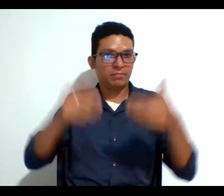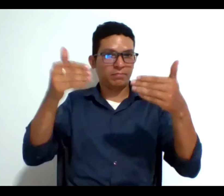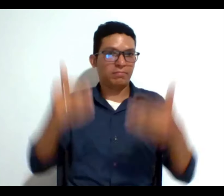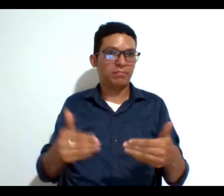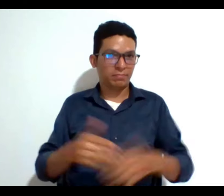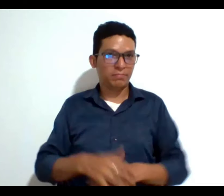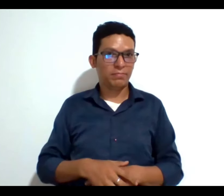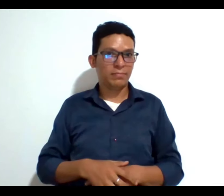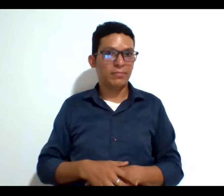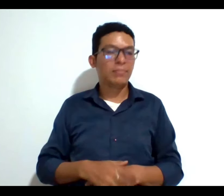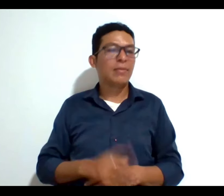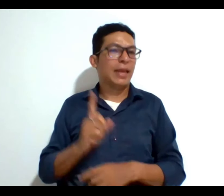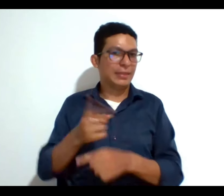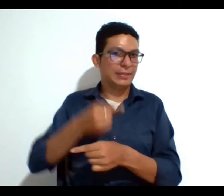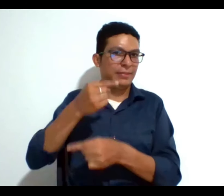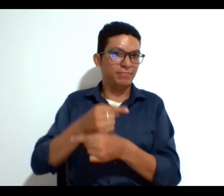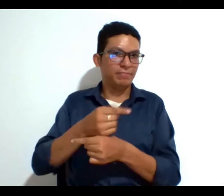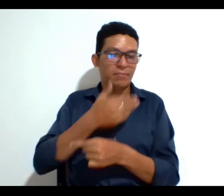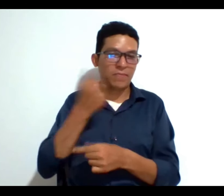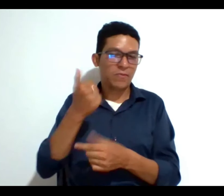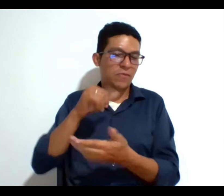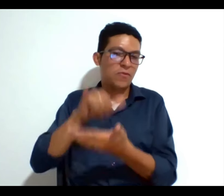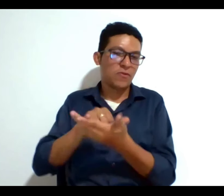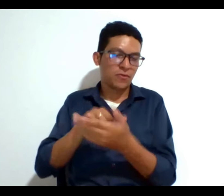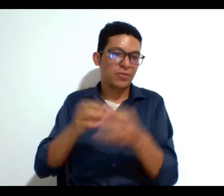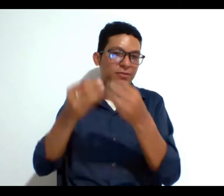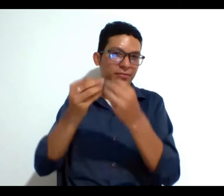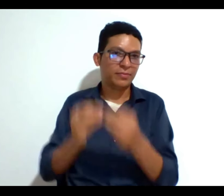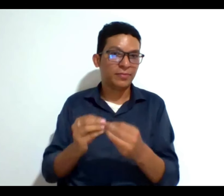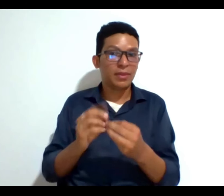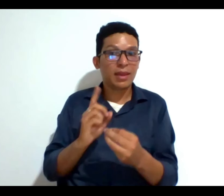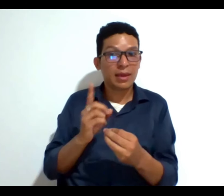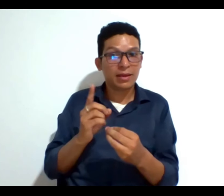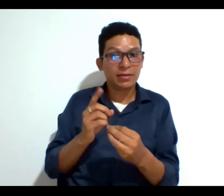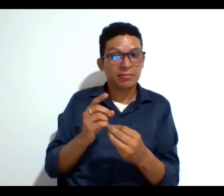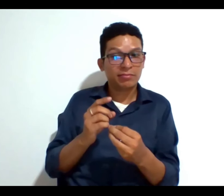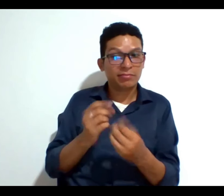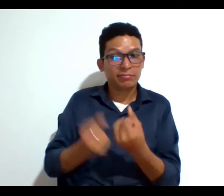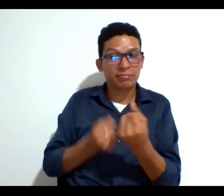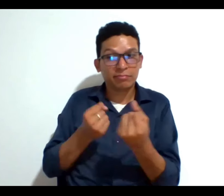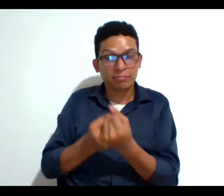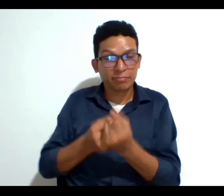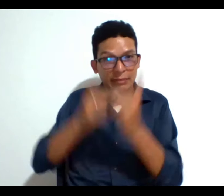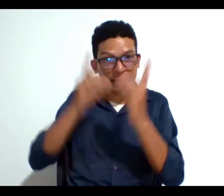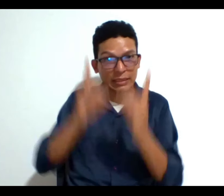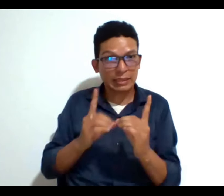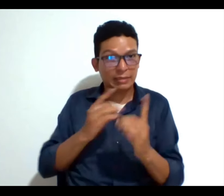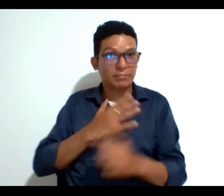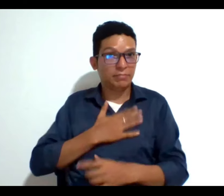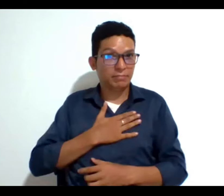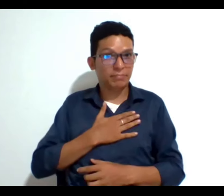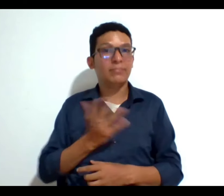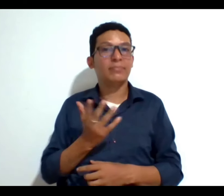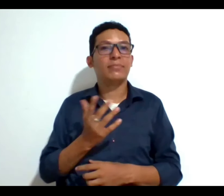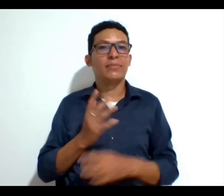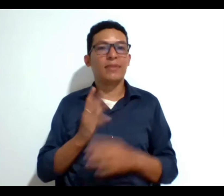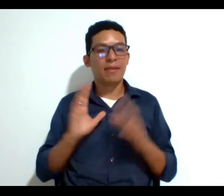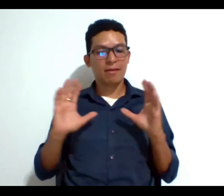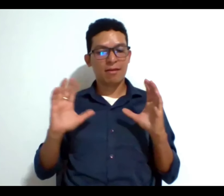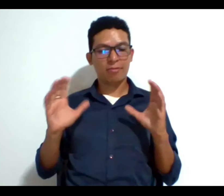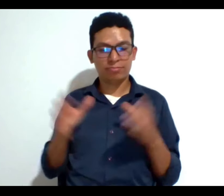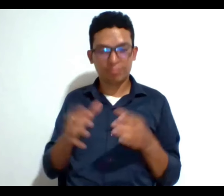aplicaría de la misma forma ese apoyo no es para decidir por mí sino para rodear y